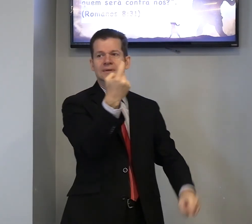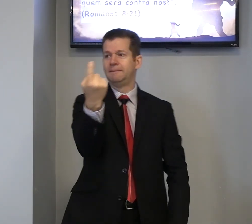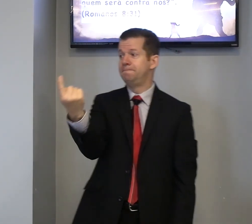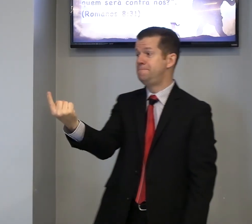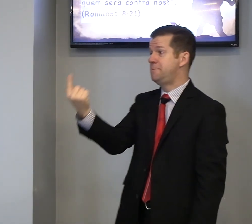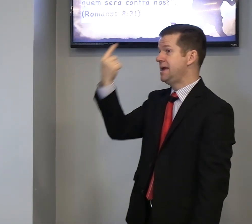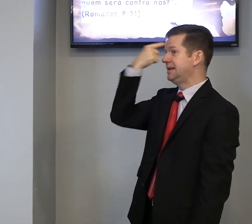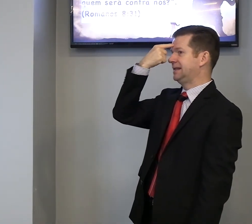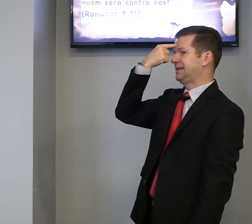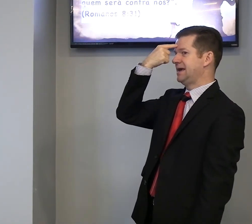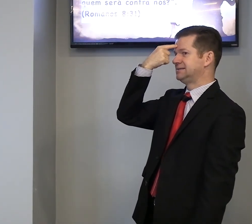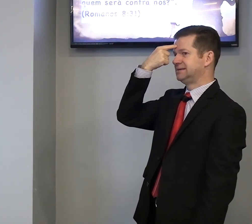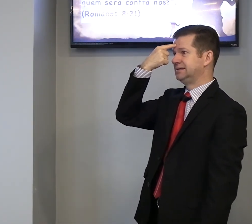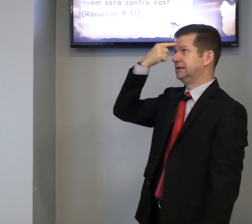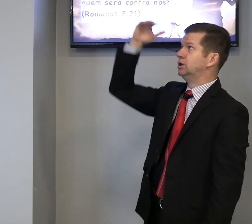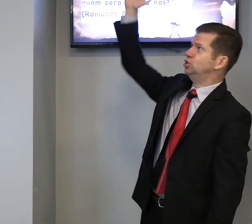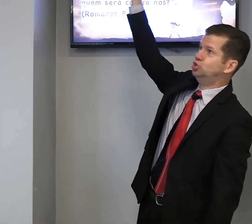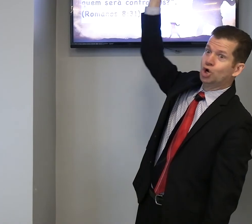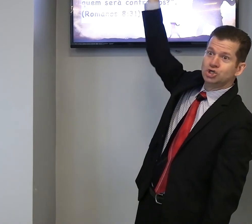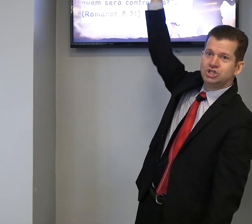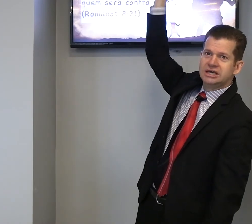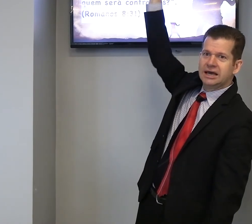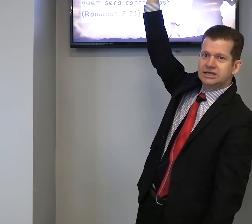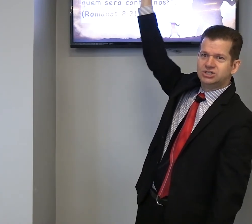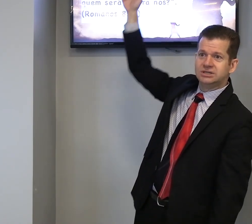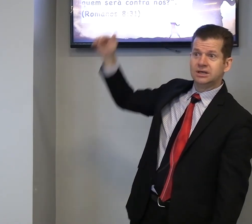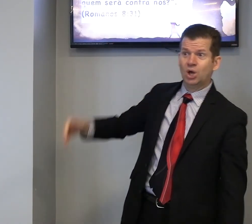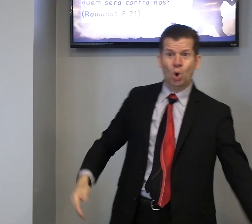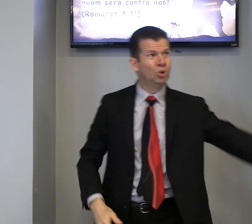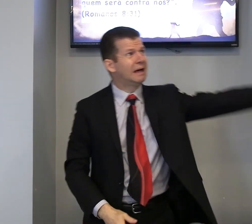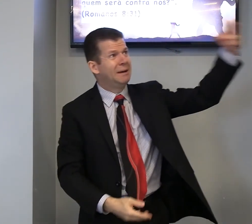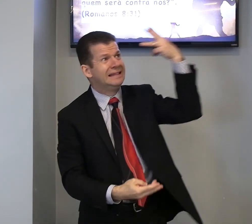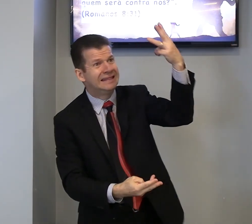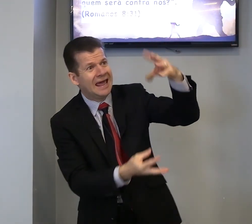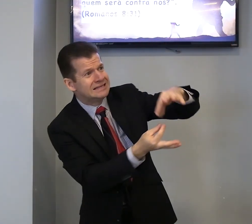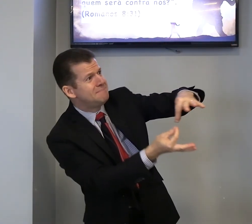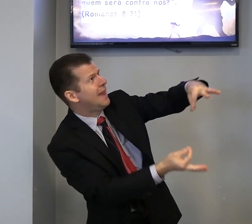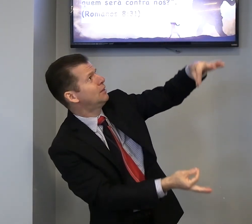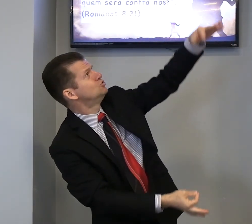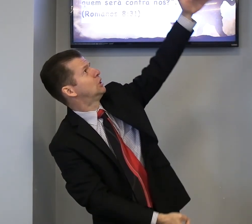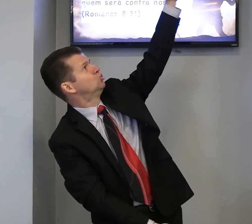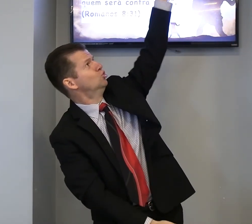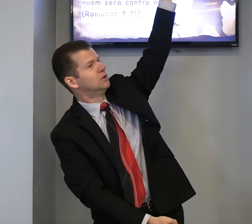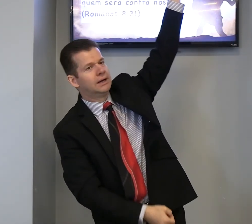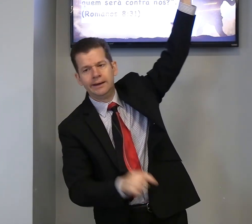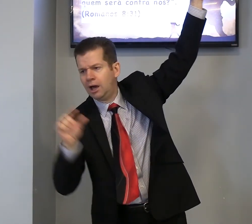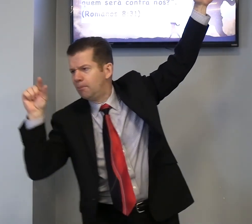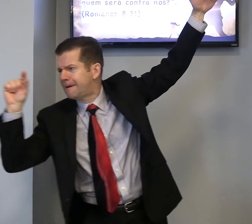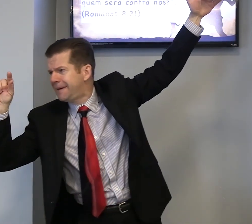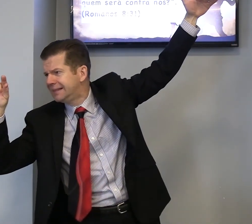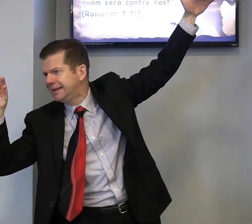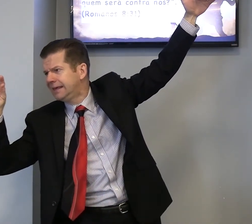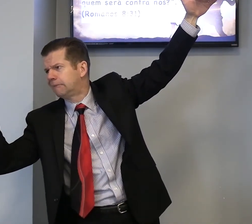bem na testa, do gigante, o tamanho, três metros de altura, uma pedrinha,